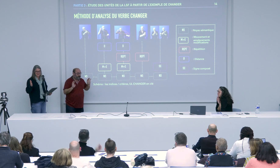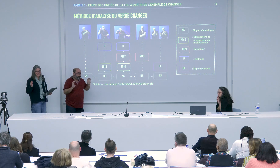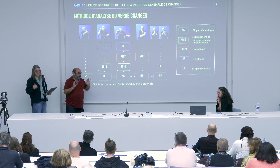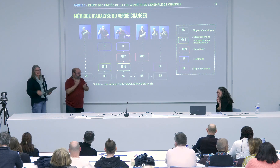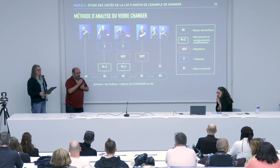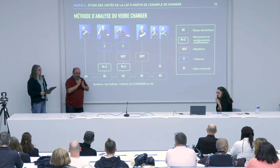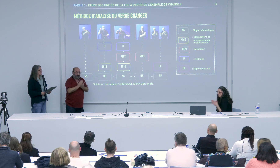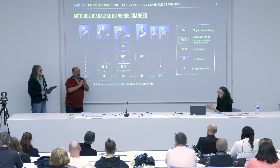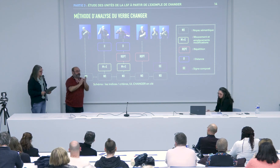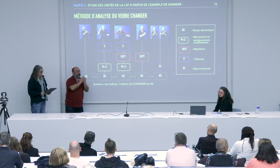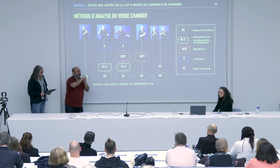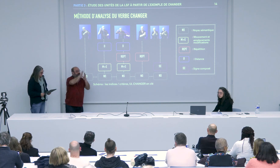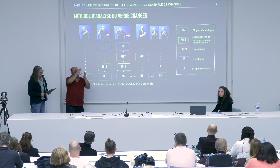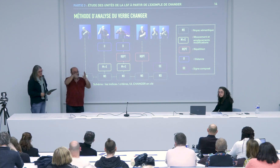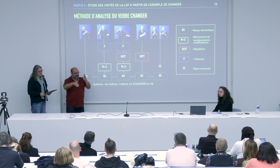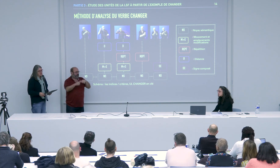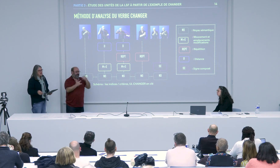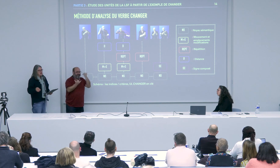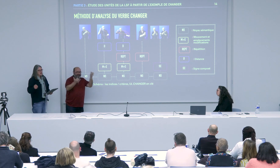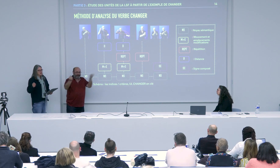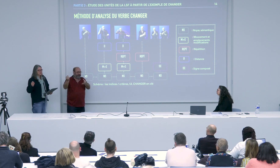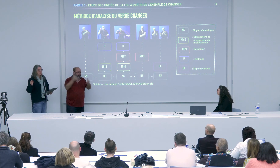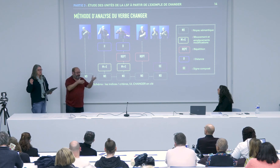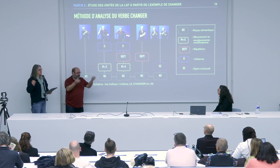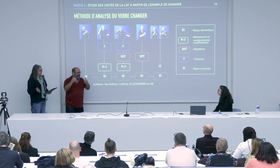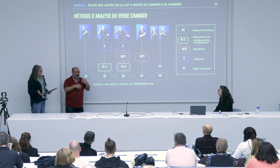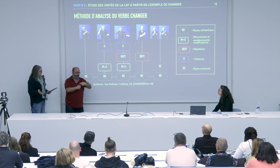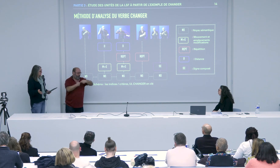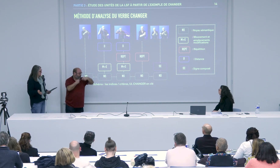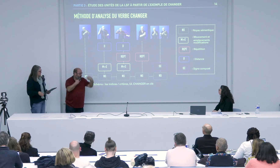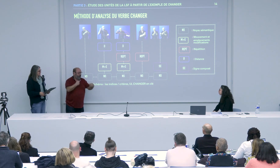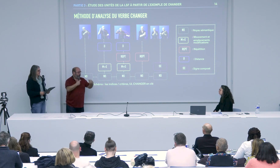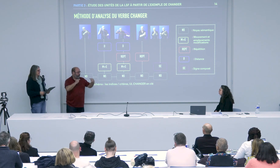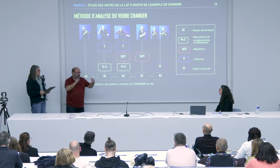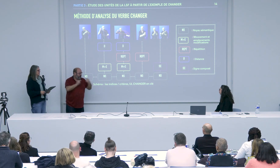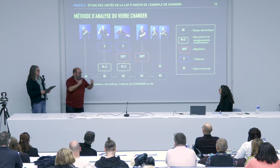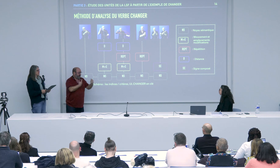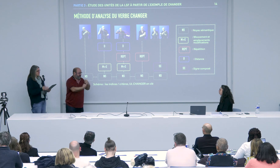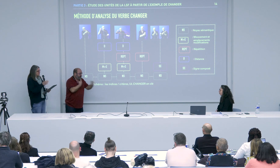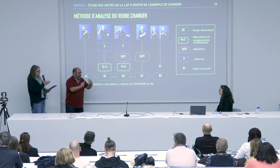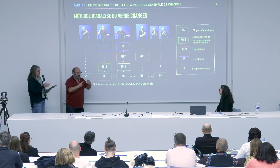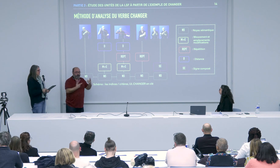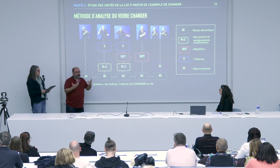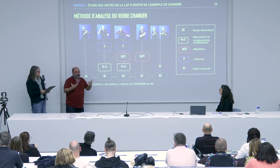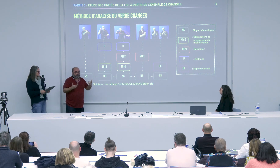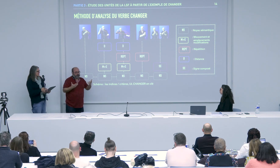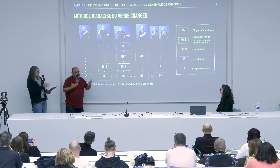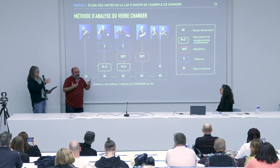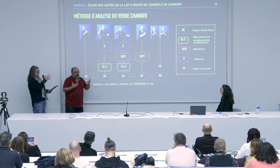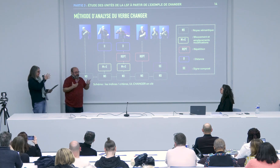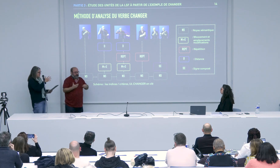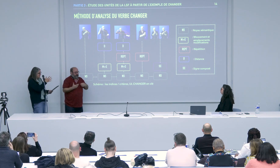séance avec beaucoup d'idées beaucoup de discussions et où tu as dû